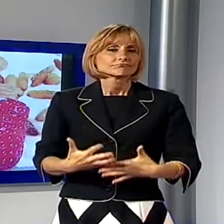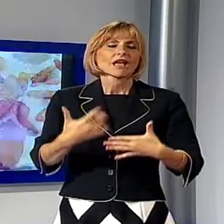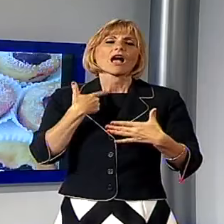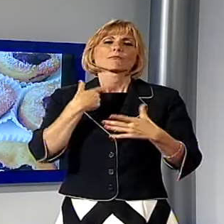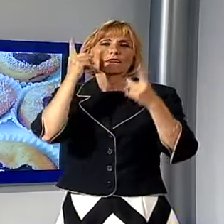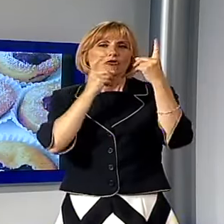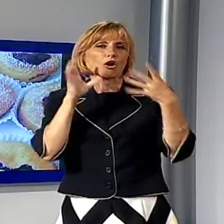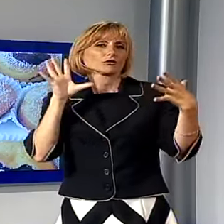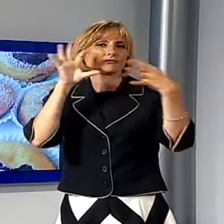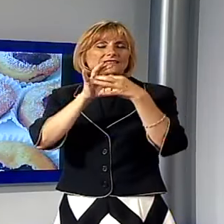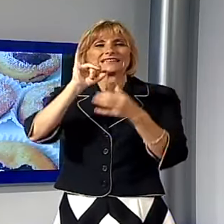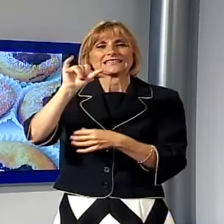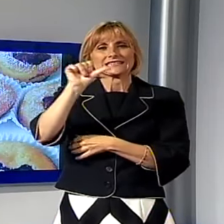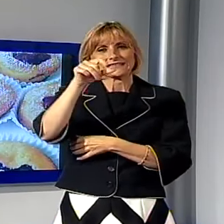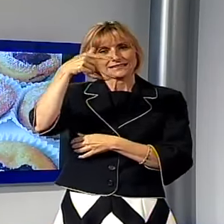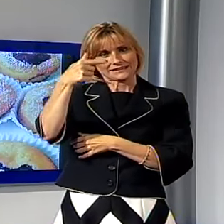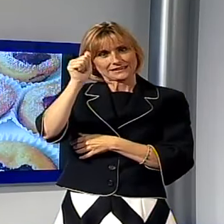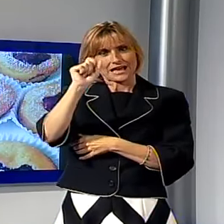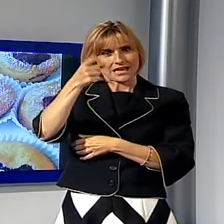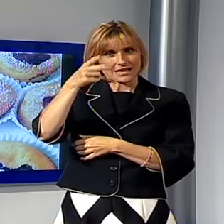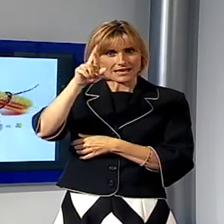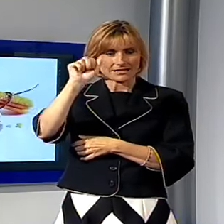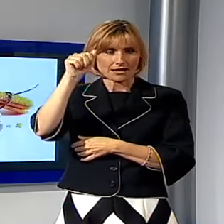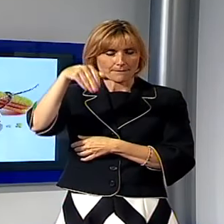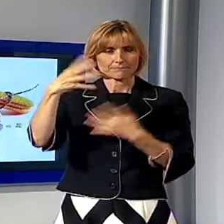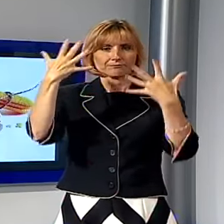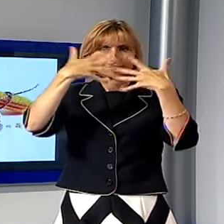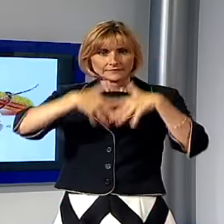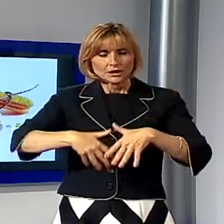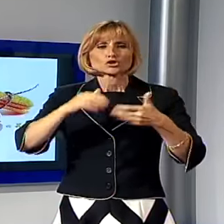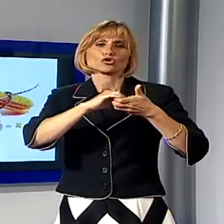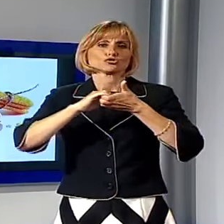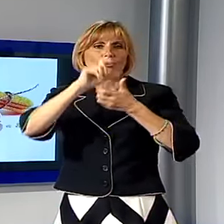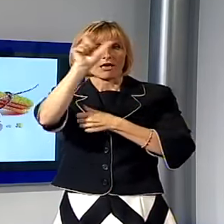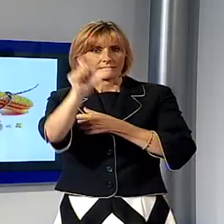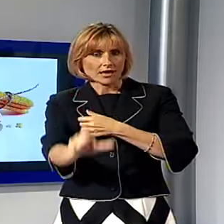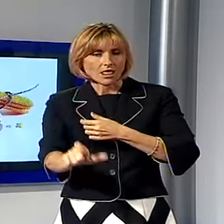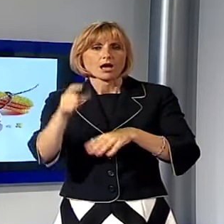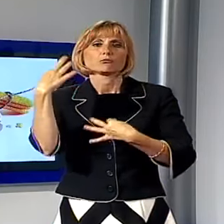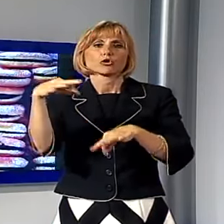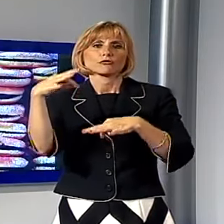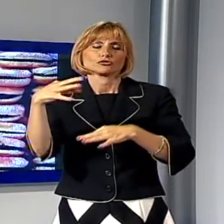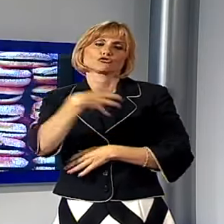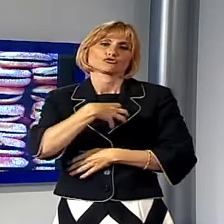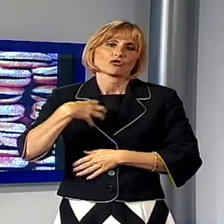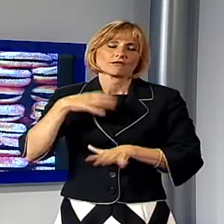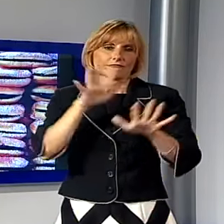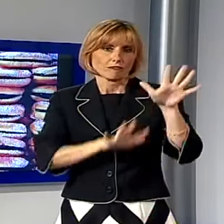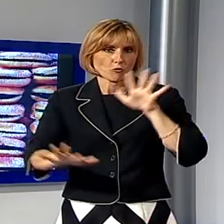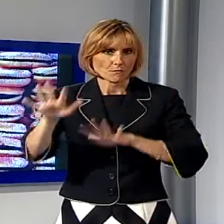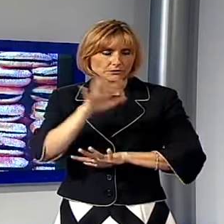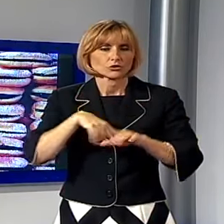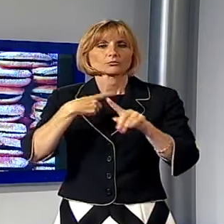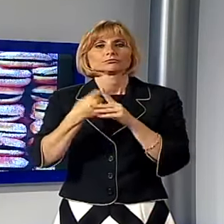foto sul social Instagram organizzato dalla Sipsi società italiana dei professionisti delle scienze e dell'informazione il sostegno della